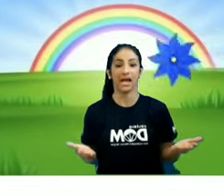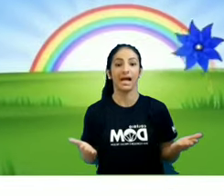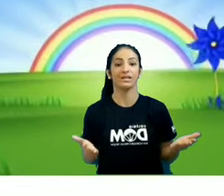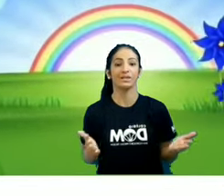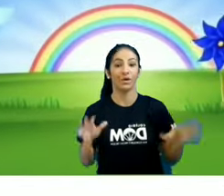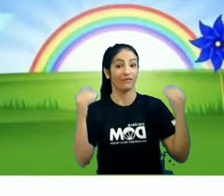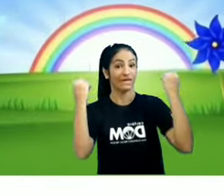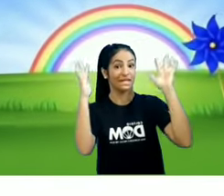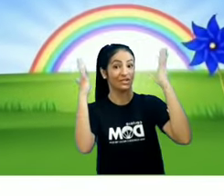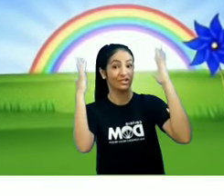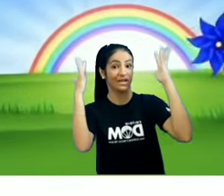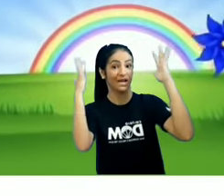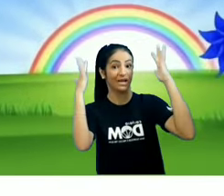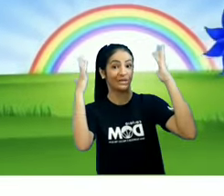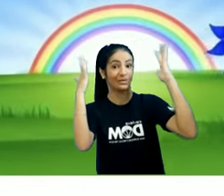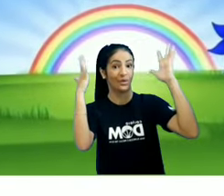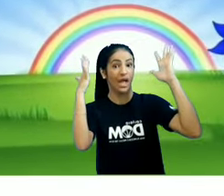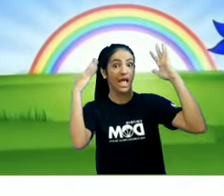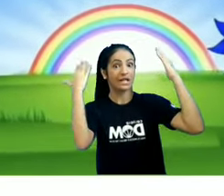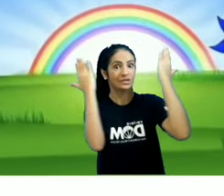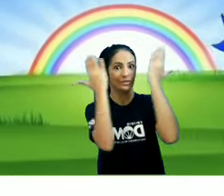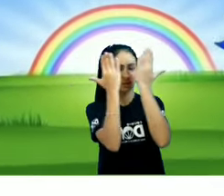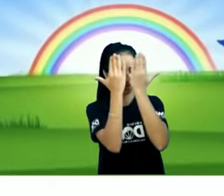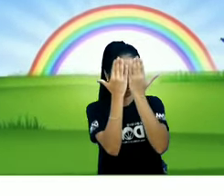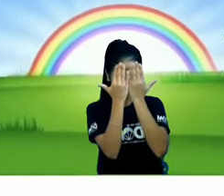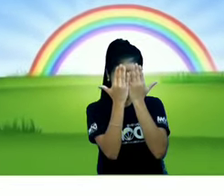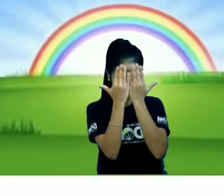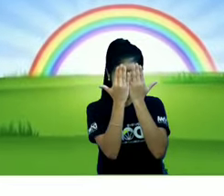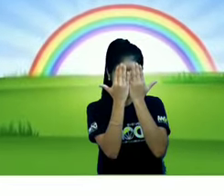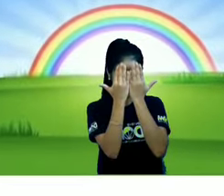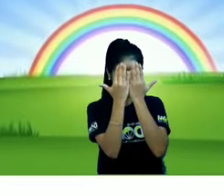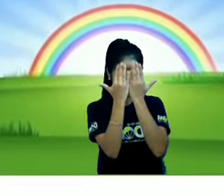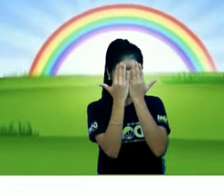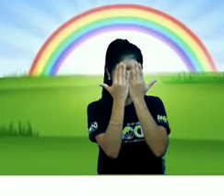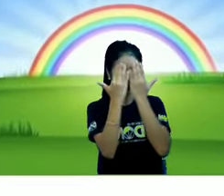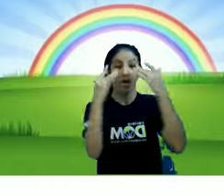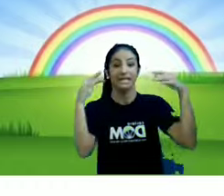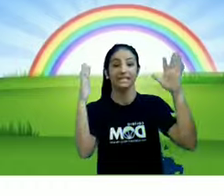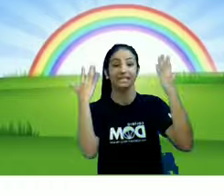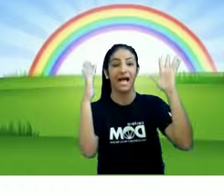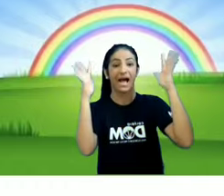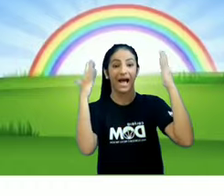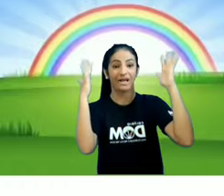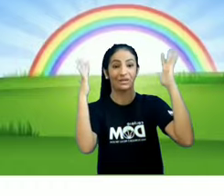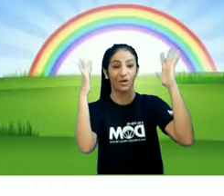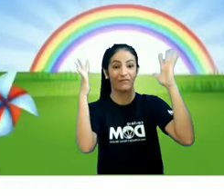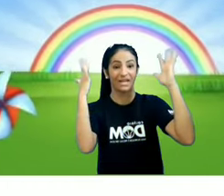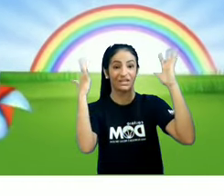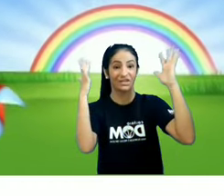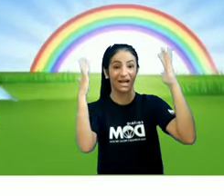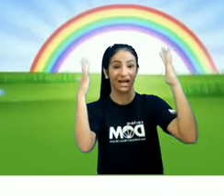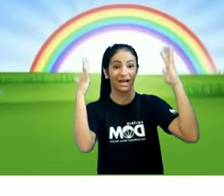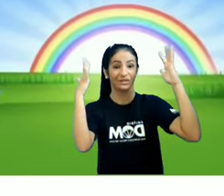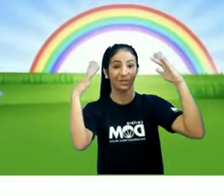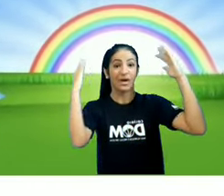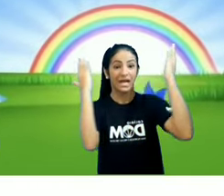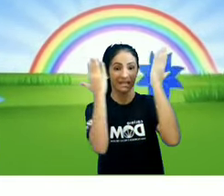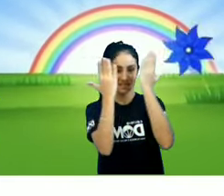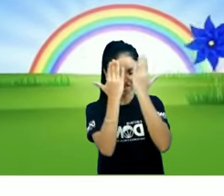Está atrovejando, está escurecendo Está atrovejando, está